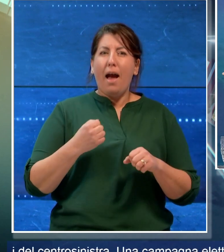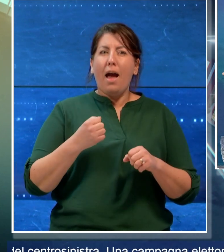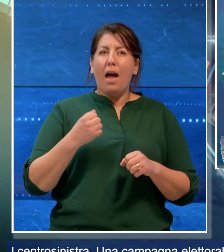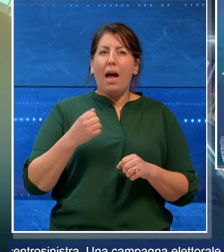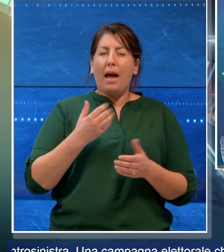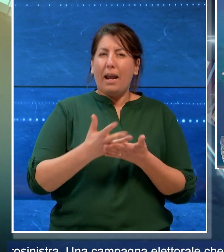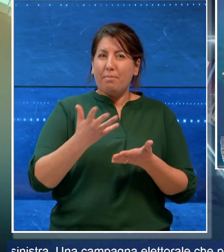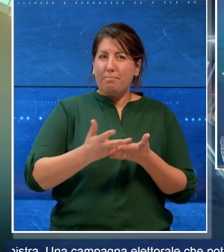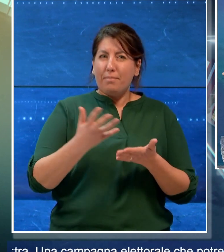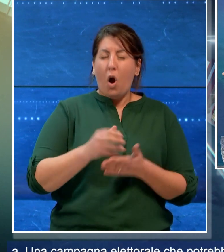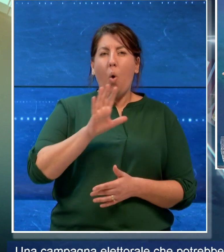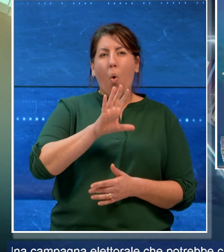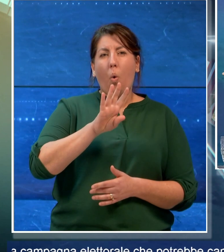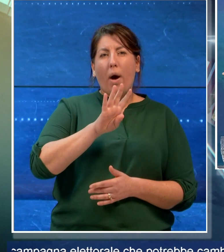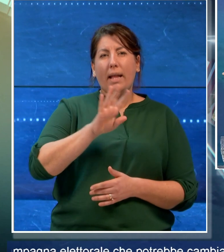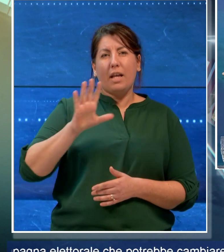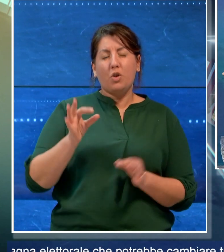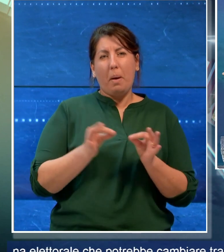minuti di intervento.